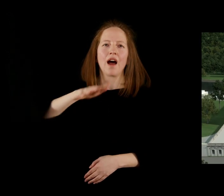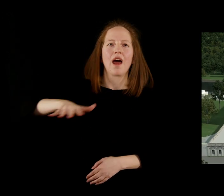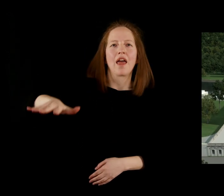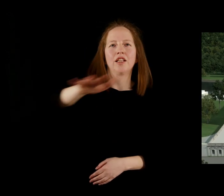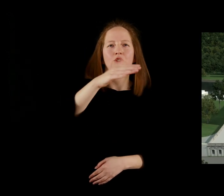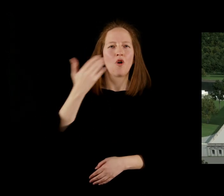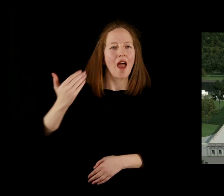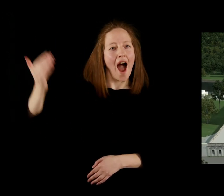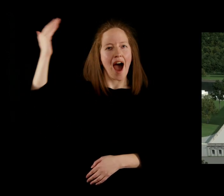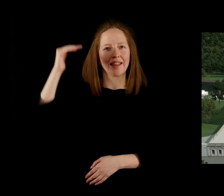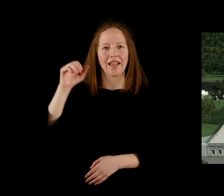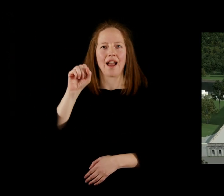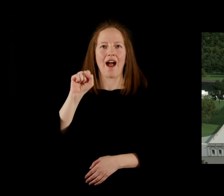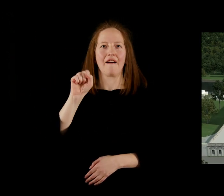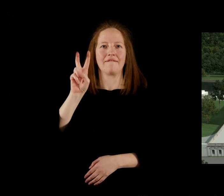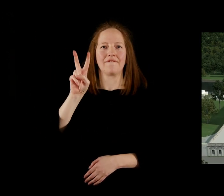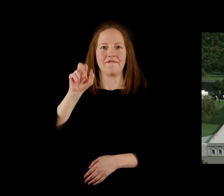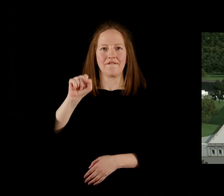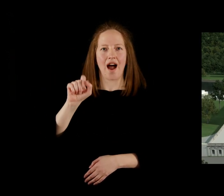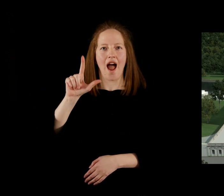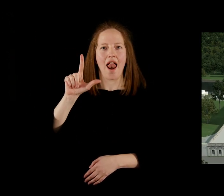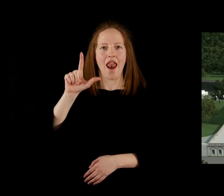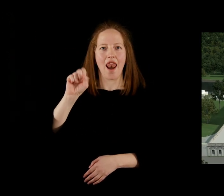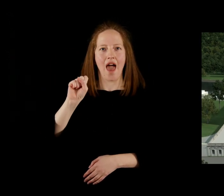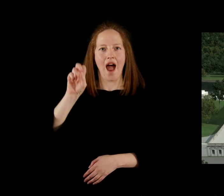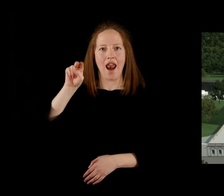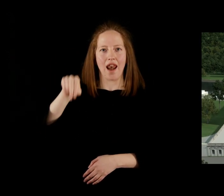Nell'antica regione del Valentinum.